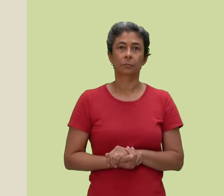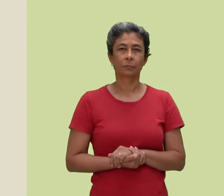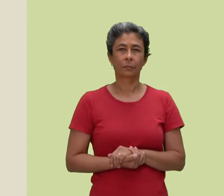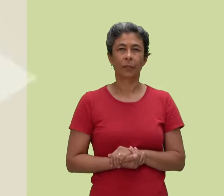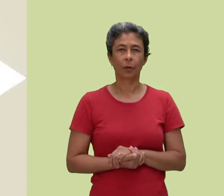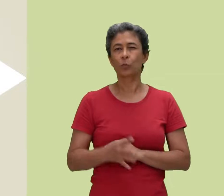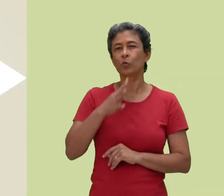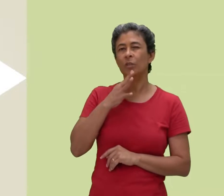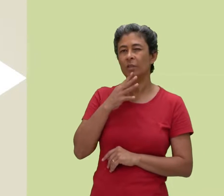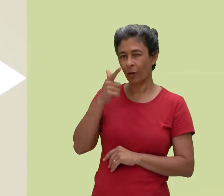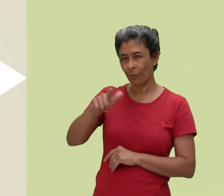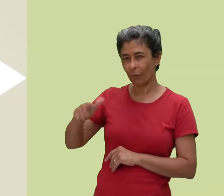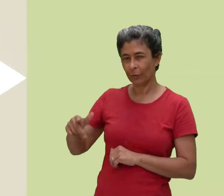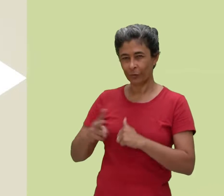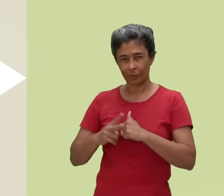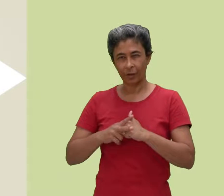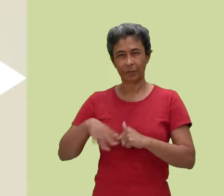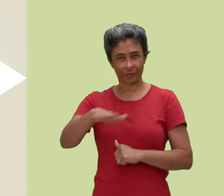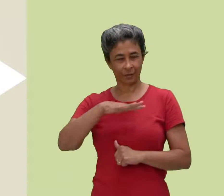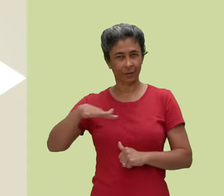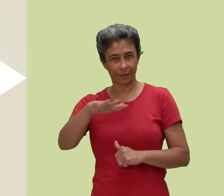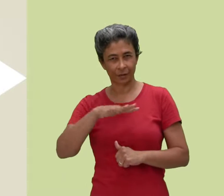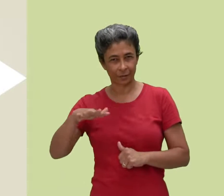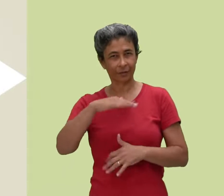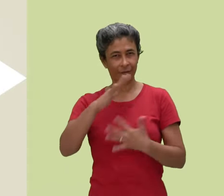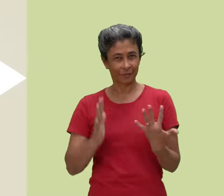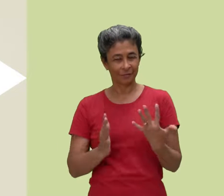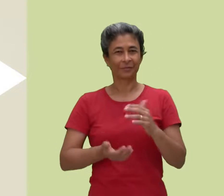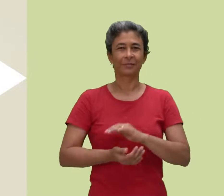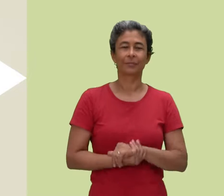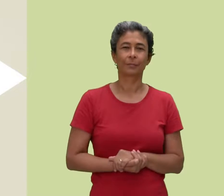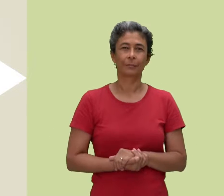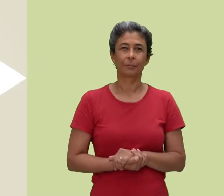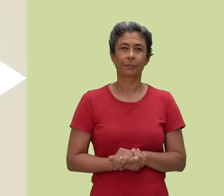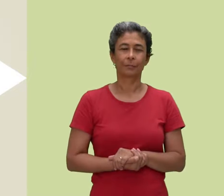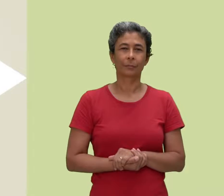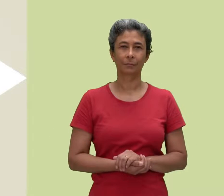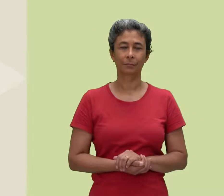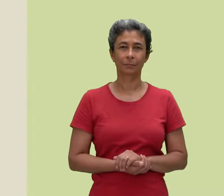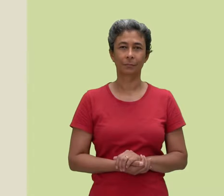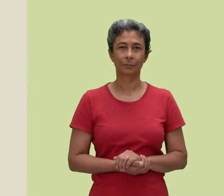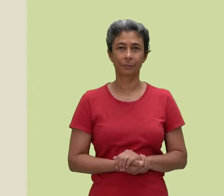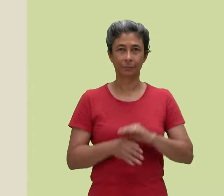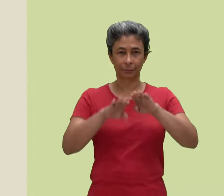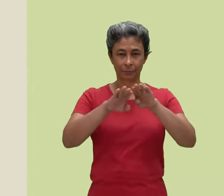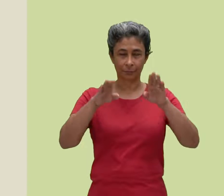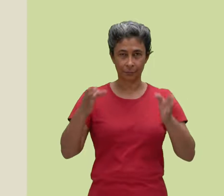Vamos conhecer alguns verbos espaciais em Libras? Salvar